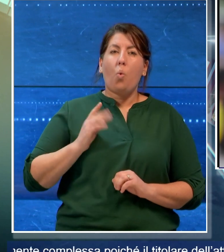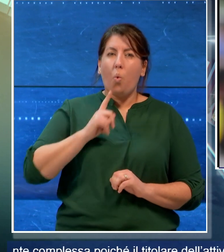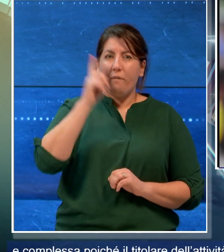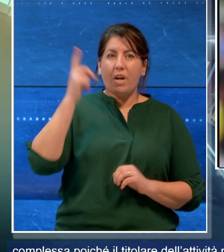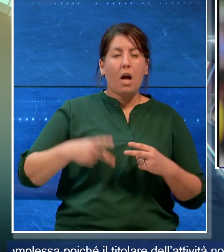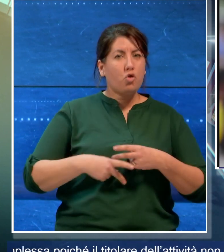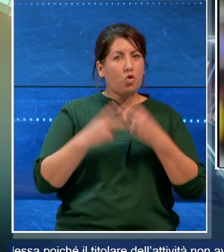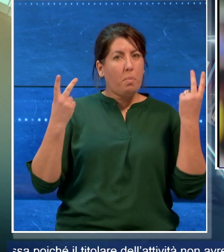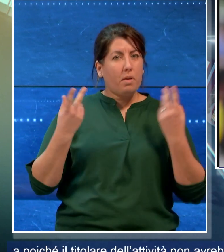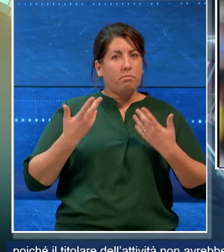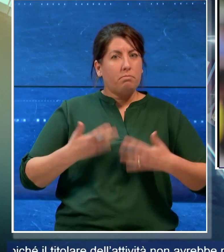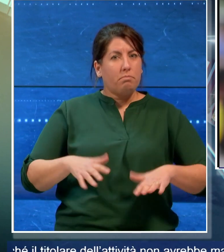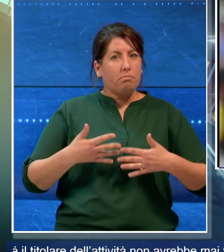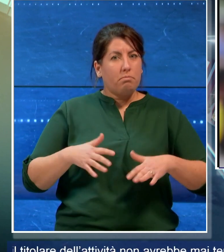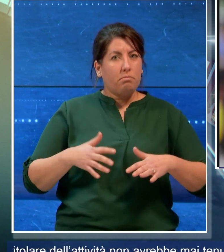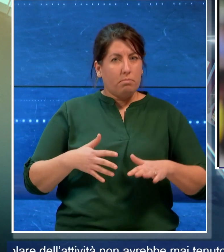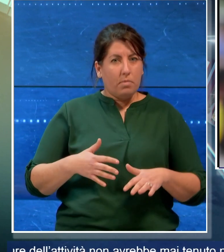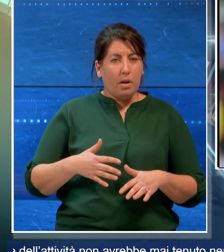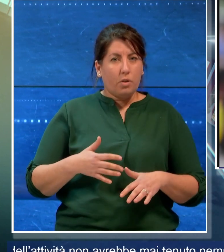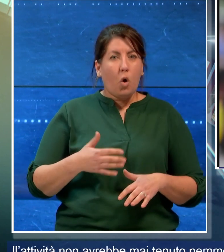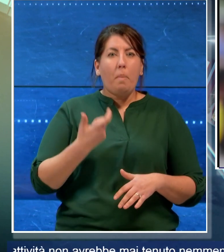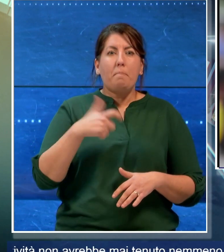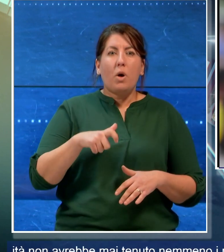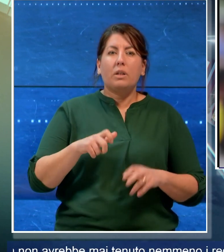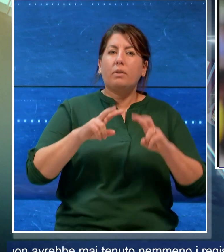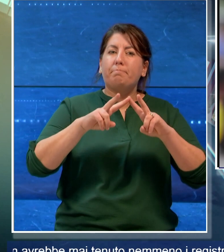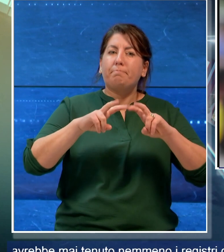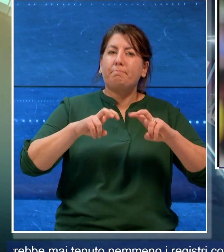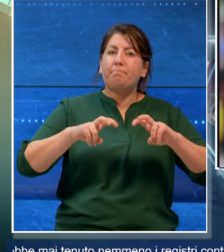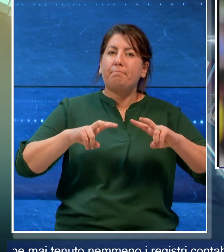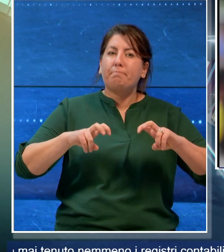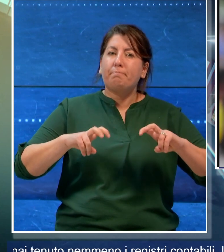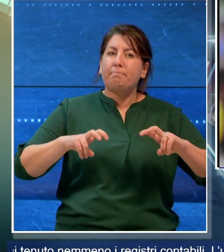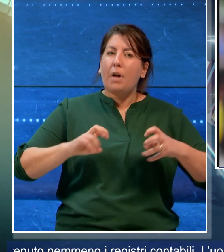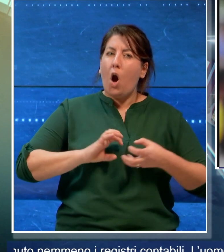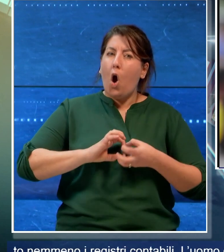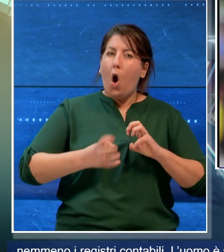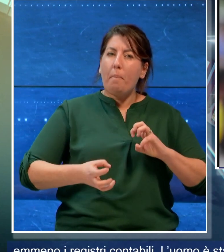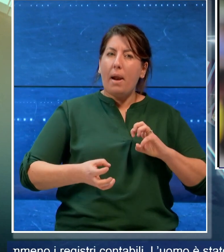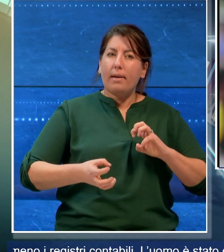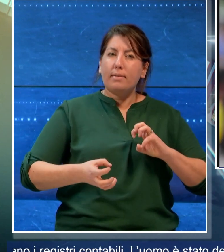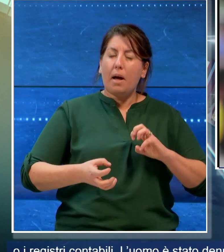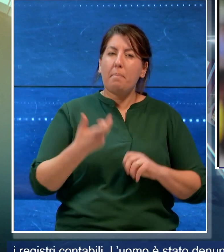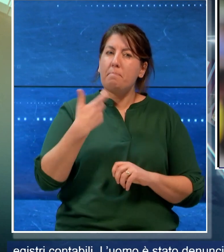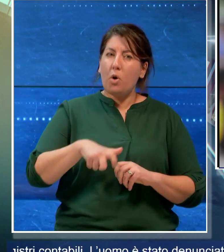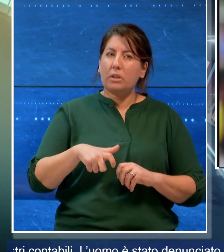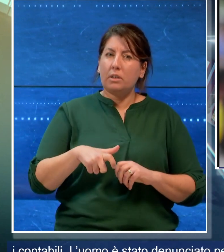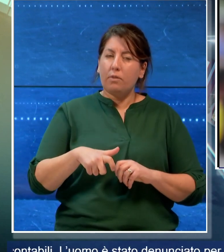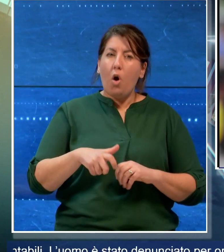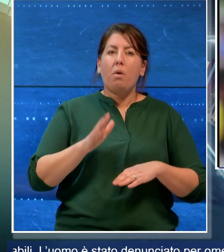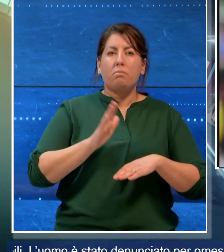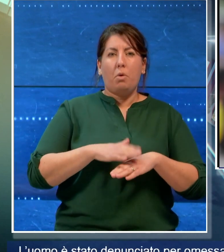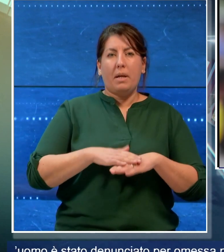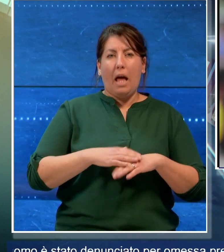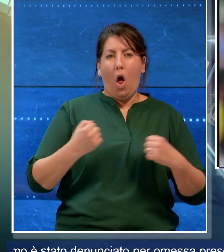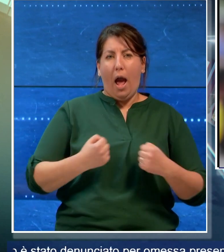del gruppo a seguito di una verifica particolarmente complessa poiché il titolare dell